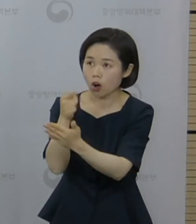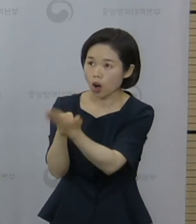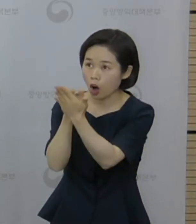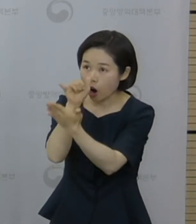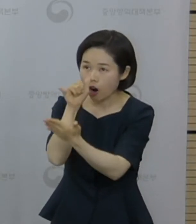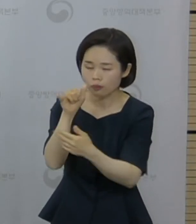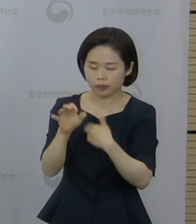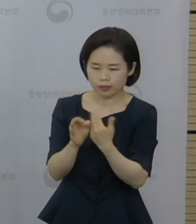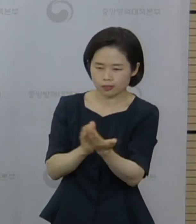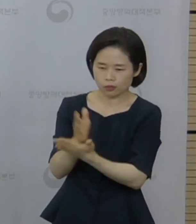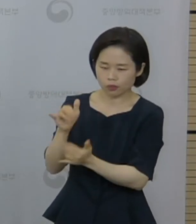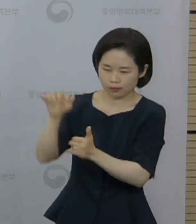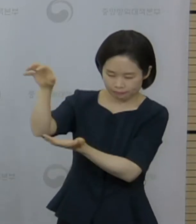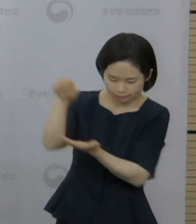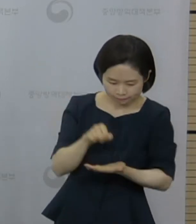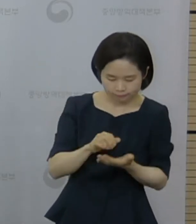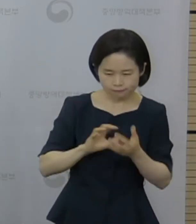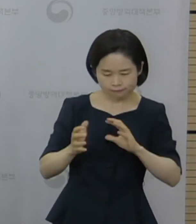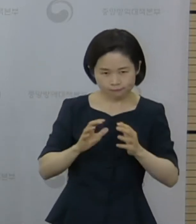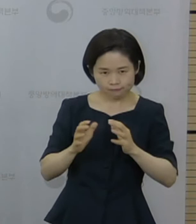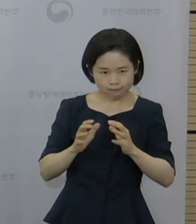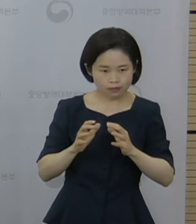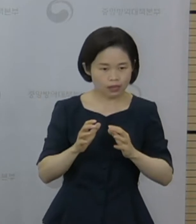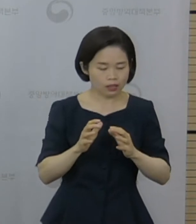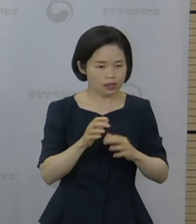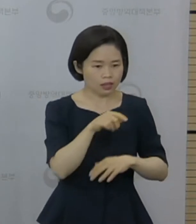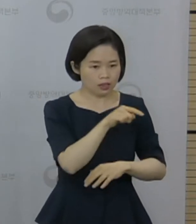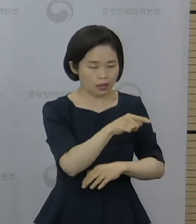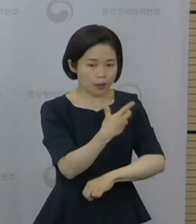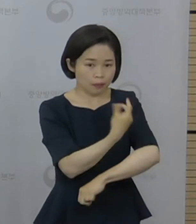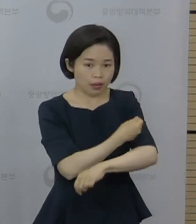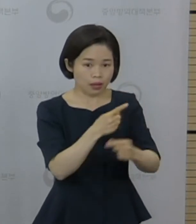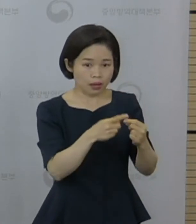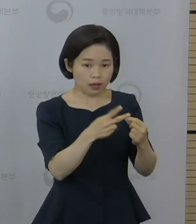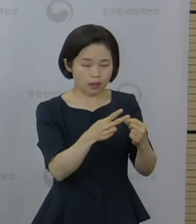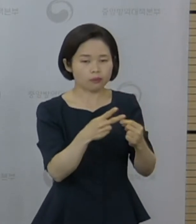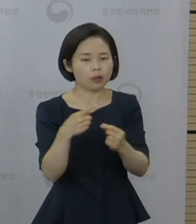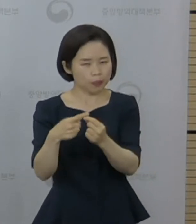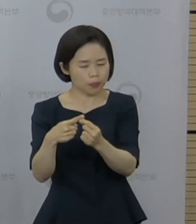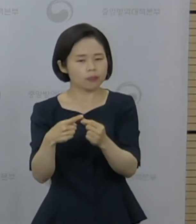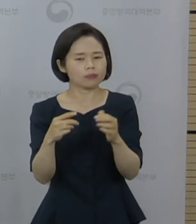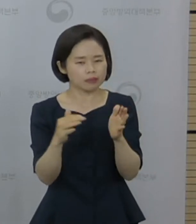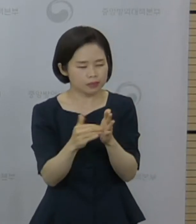의견을 수렴하고 접종 완료자에 대한 추가 접종 계획을 검토할 계획입니다.